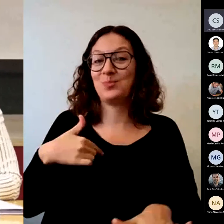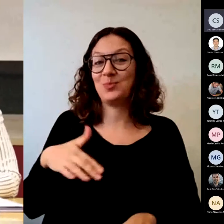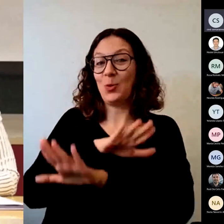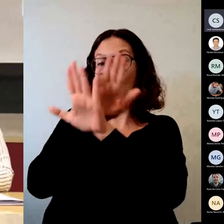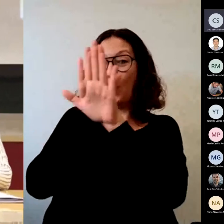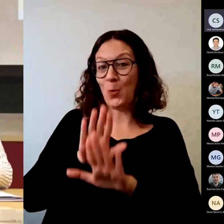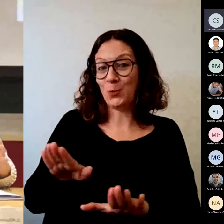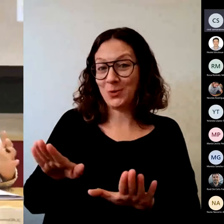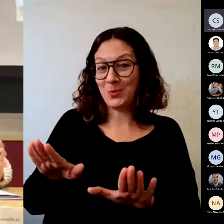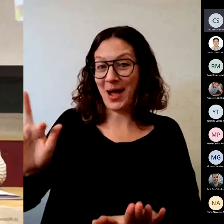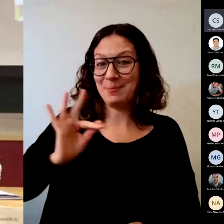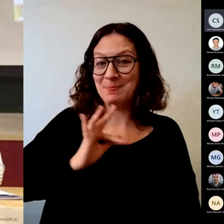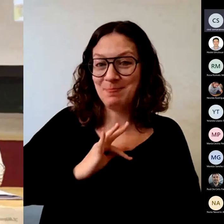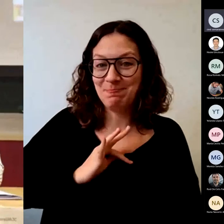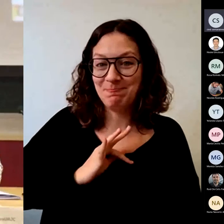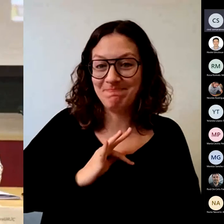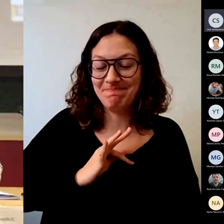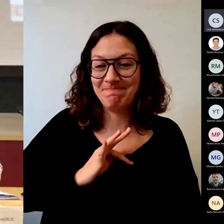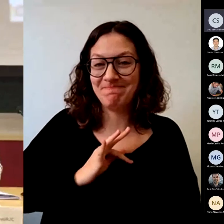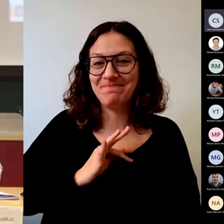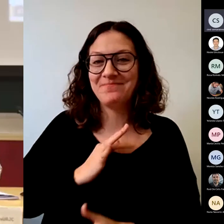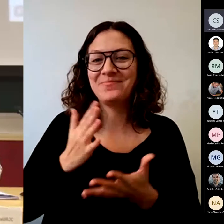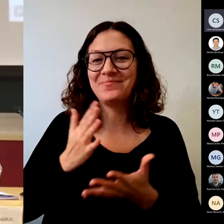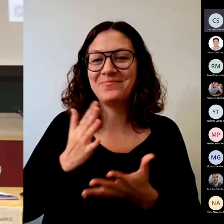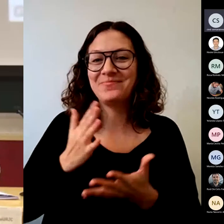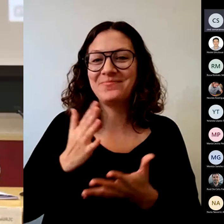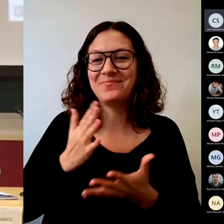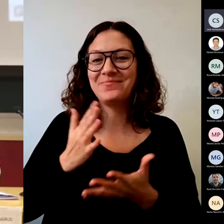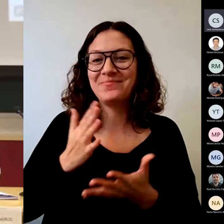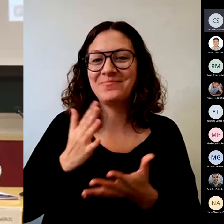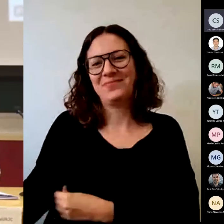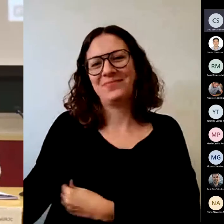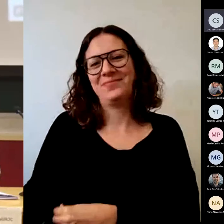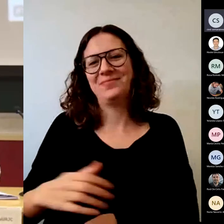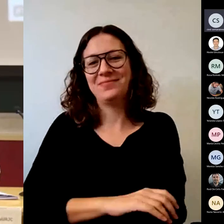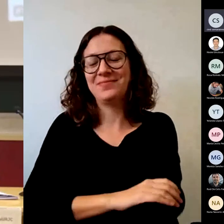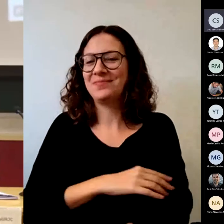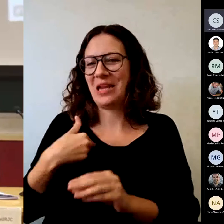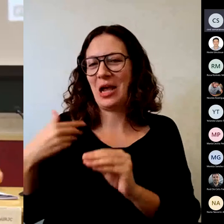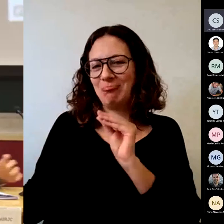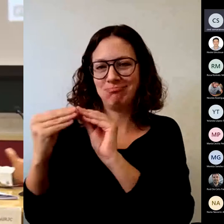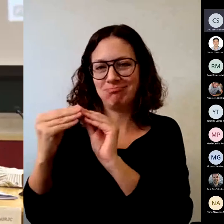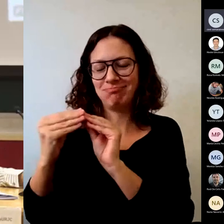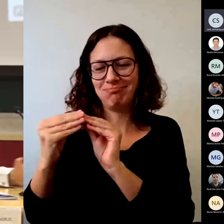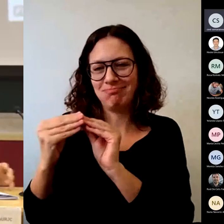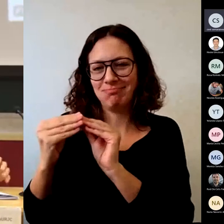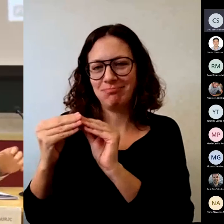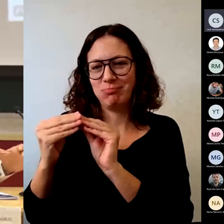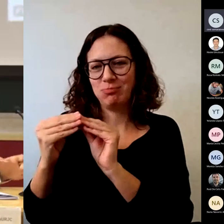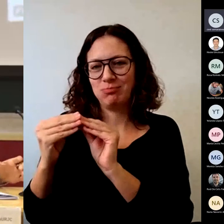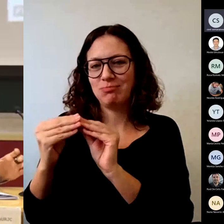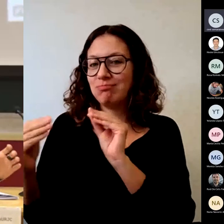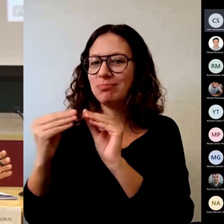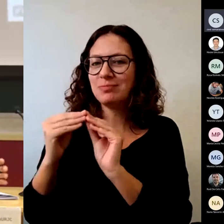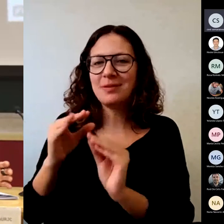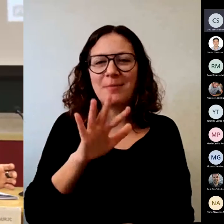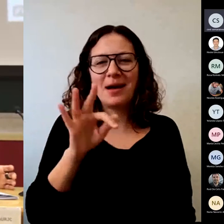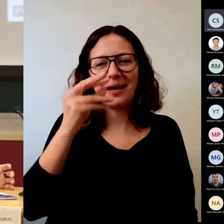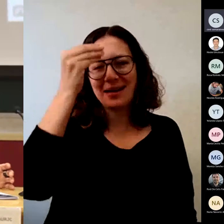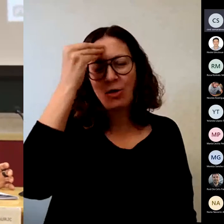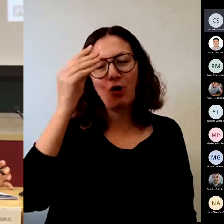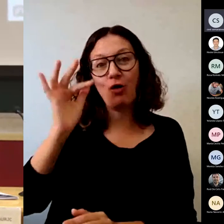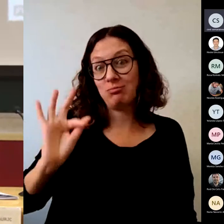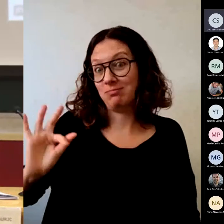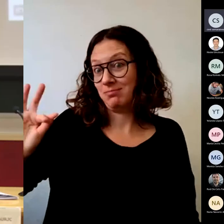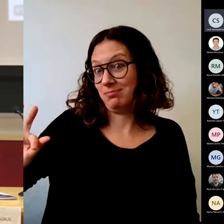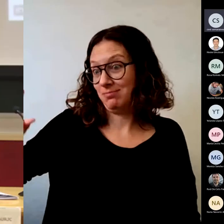tiene esta connotación ¿de acuerdo? además yo creo que todos mis compañeros han mostrado una